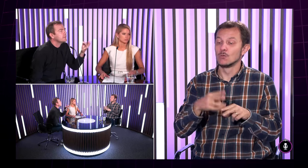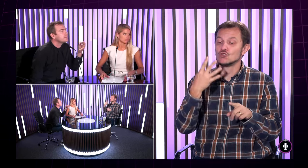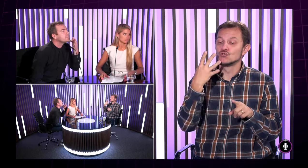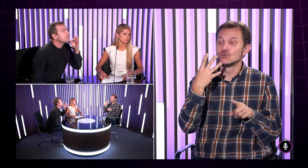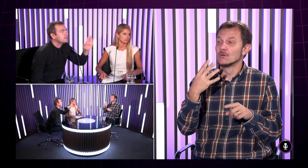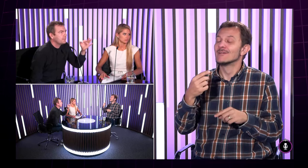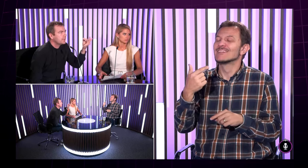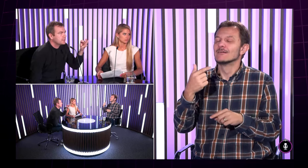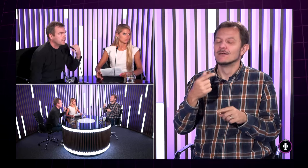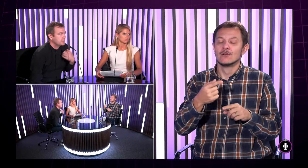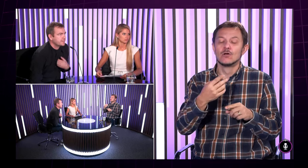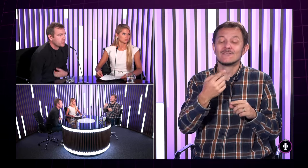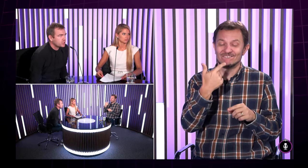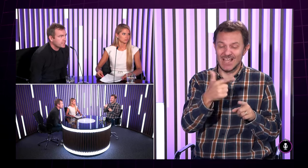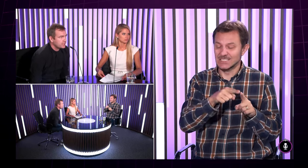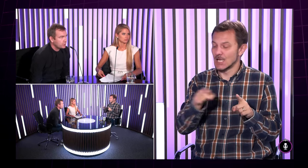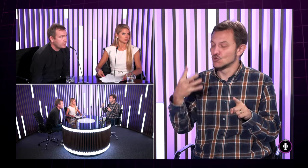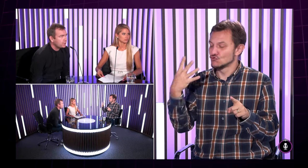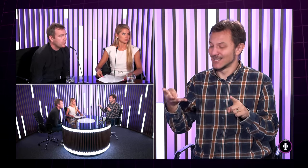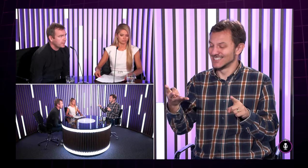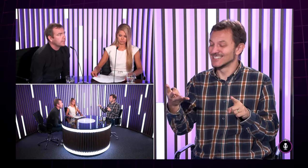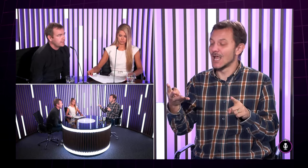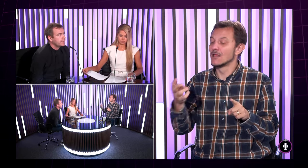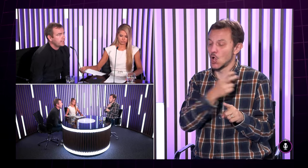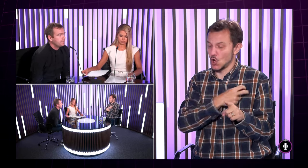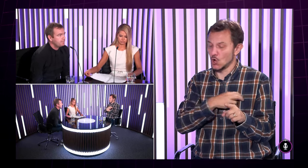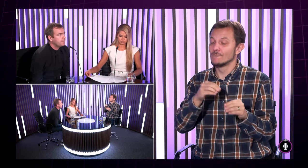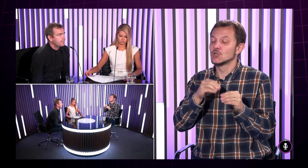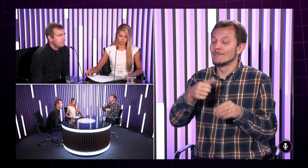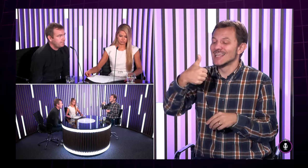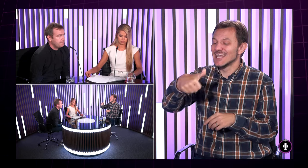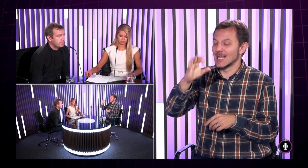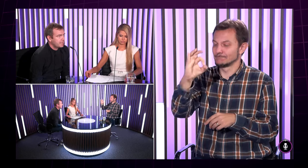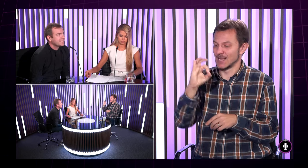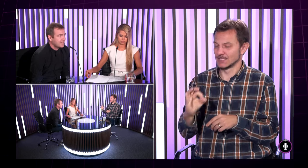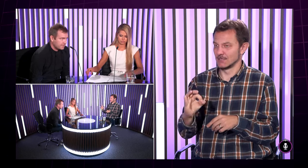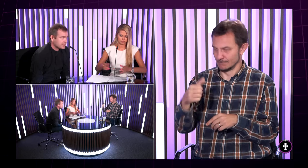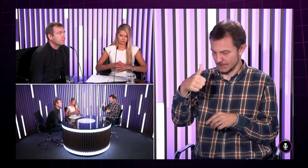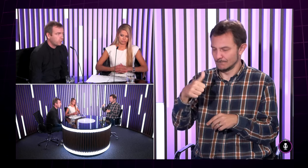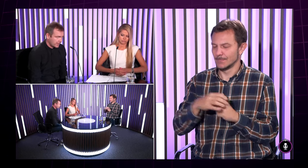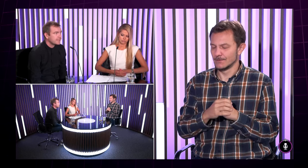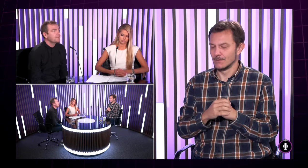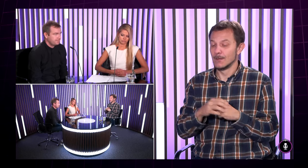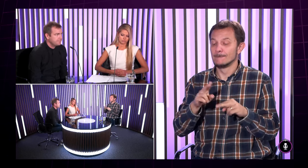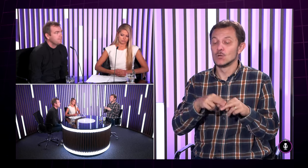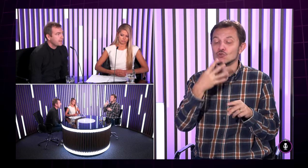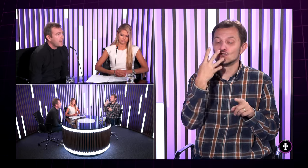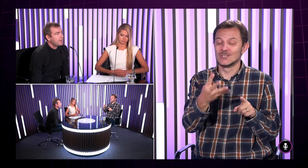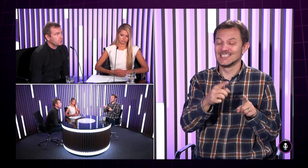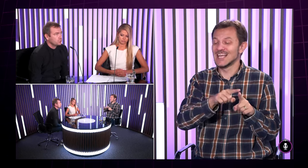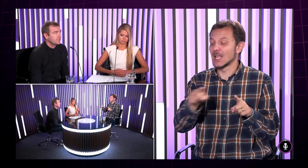11 % populácie.